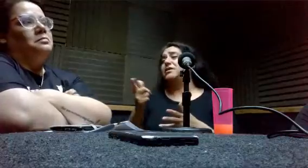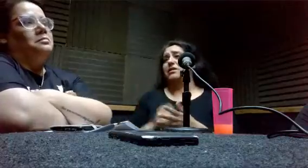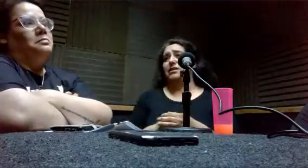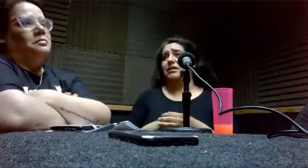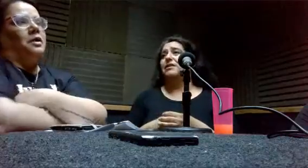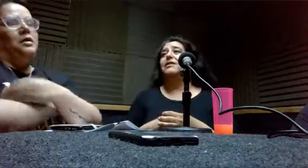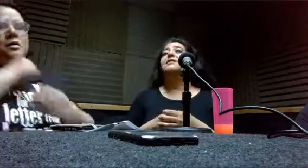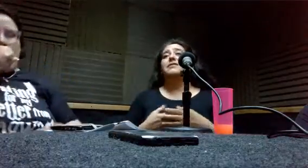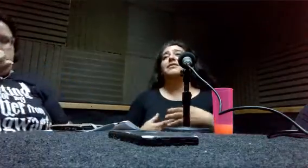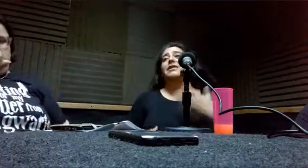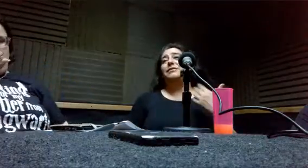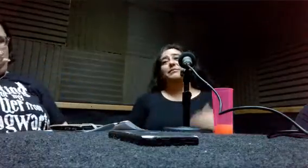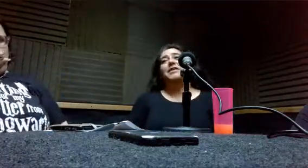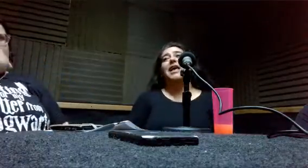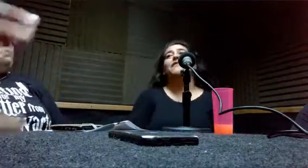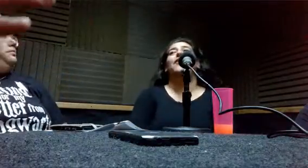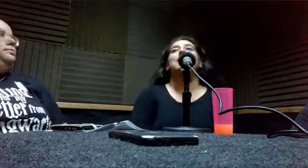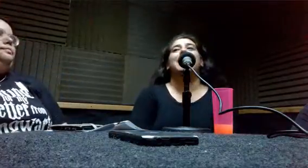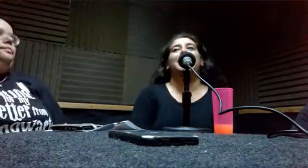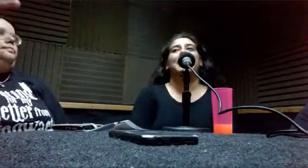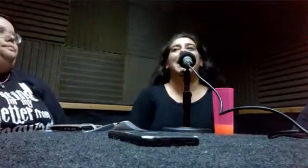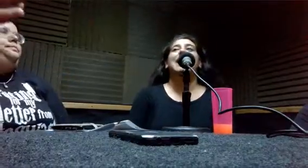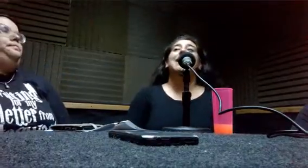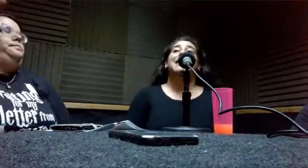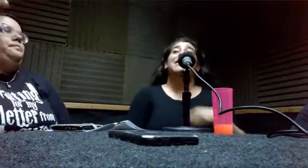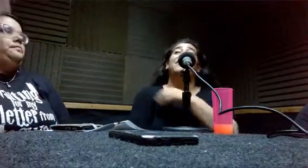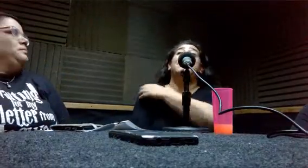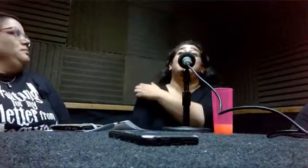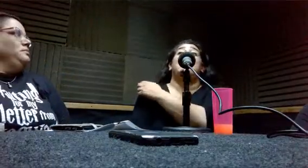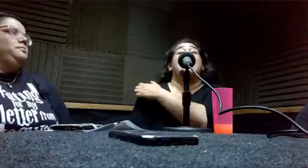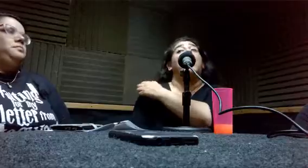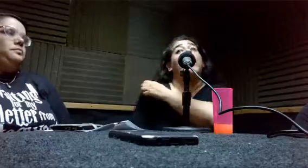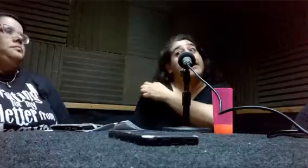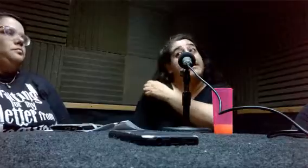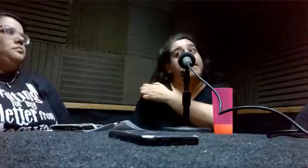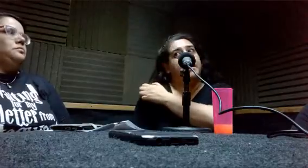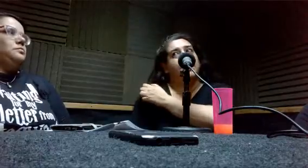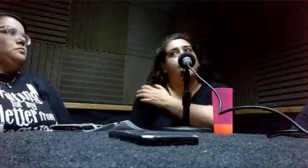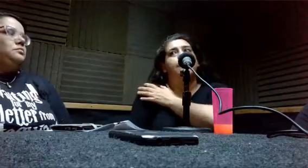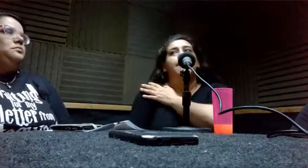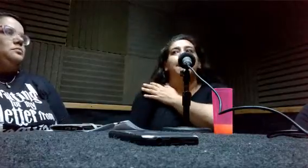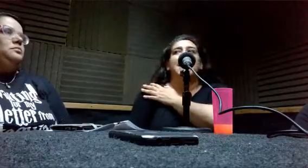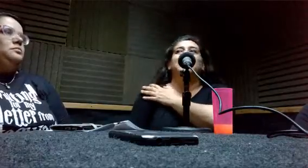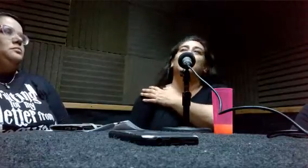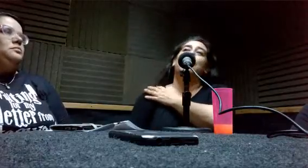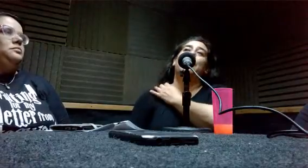Gracias. De forma natural y es diferente a la escuela también, ¿no? Claro. Porque yo...